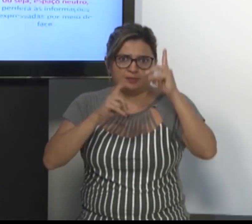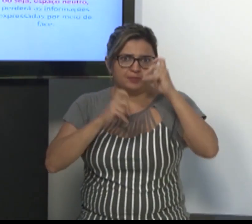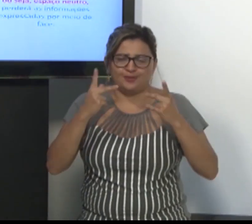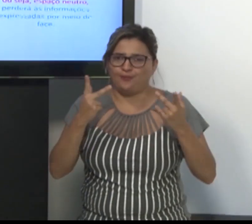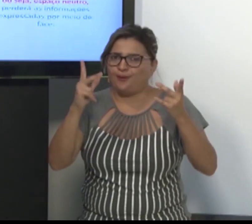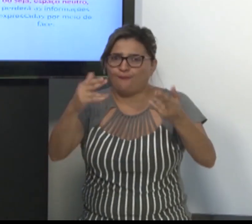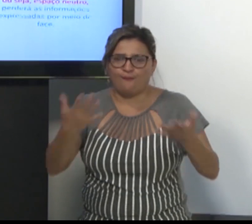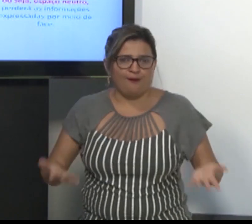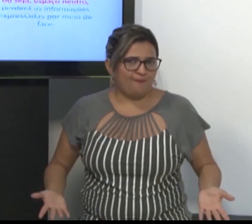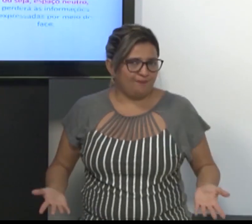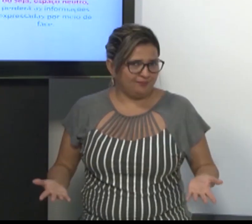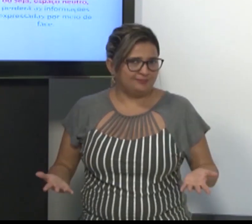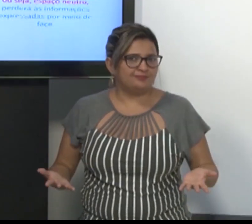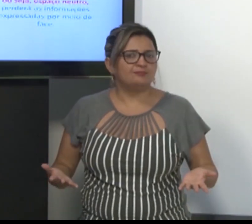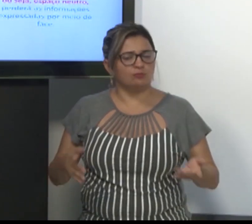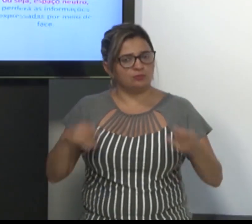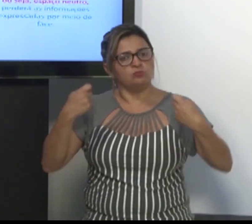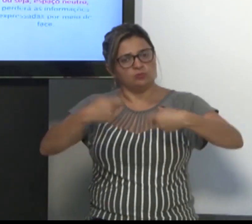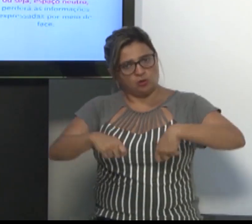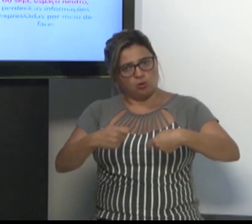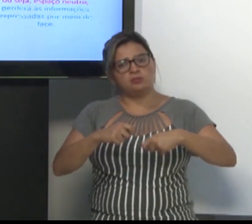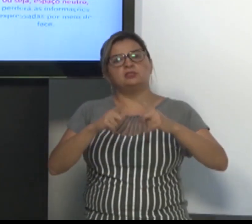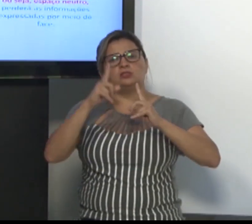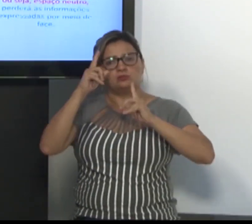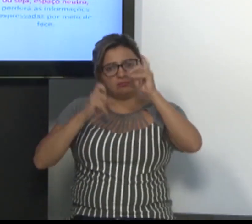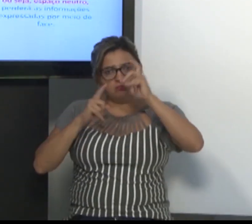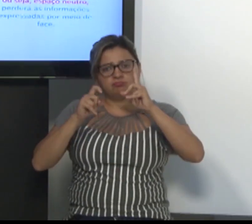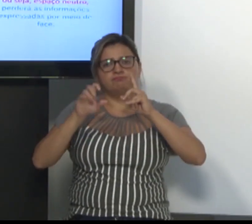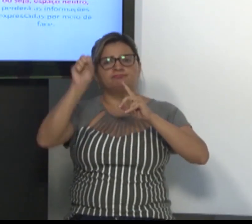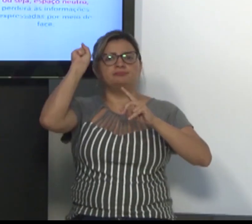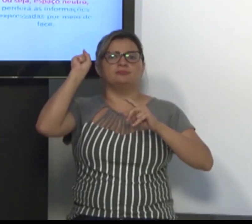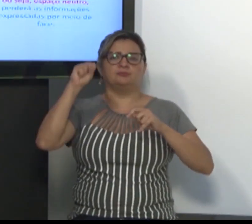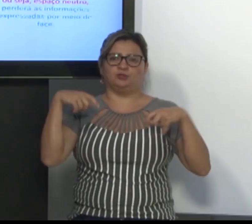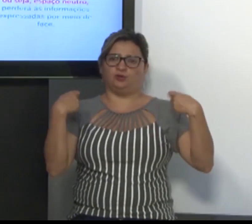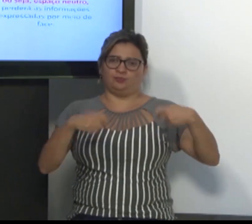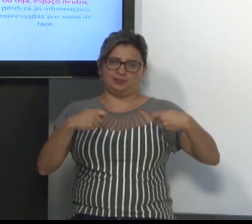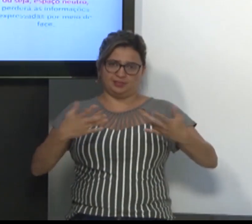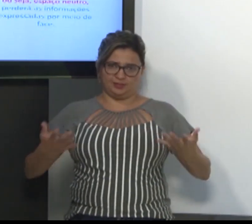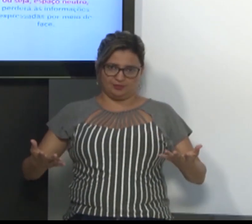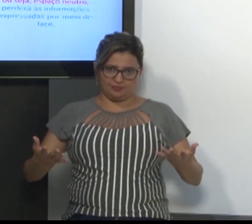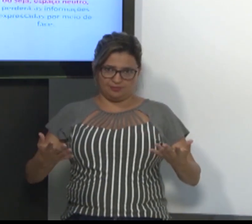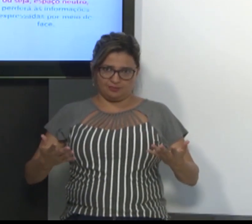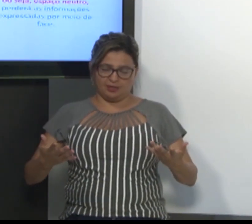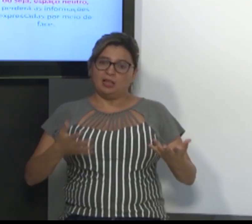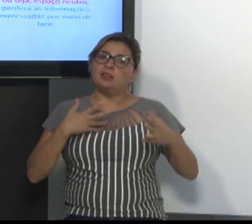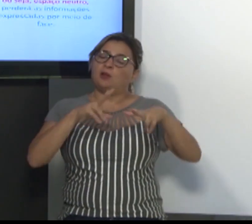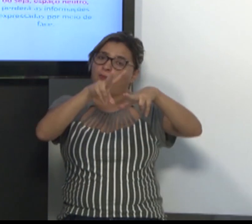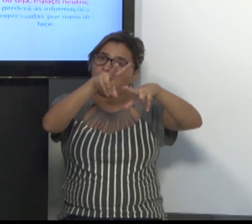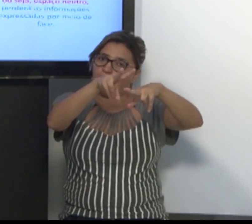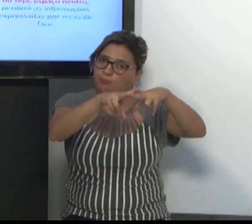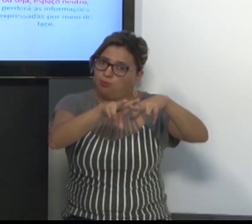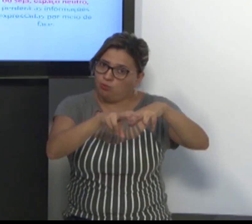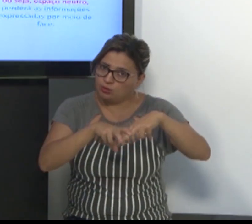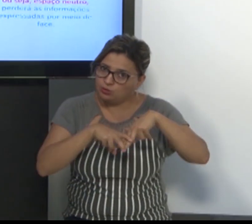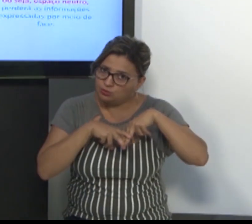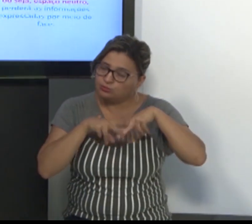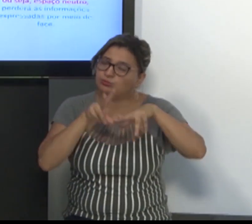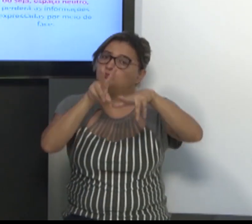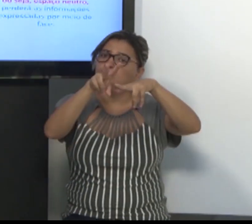são como os níveis e tom de vozes para os ouvintes que expressam emoções. Então,